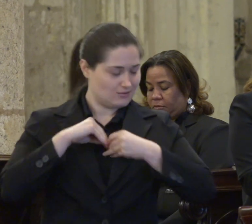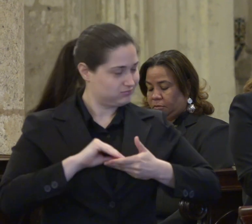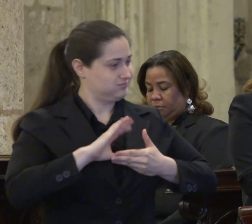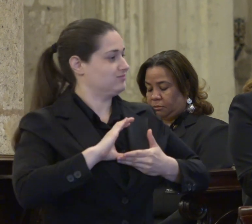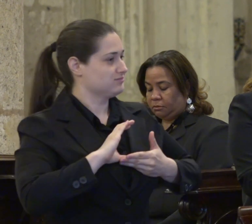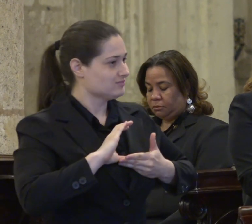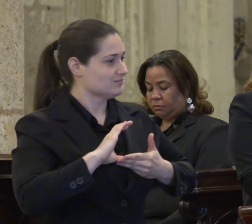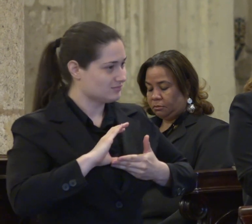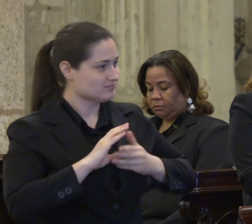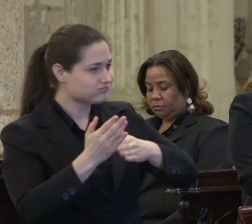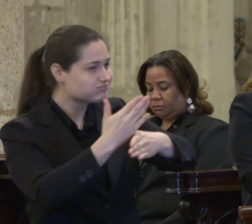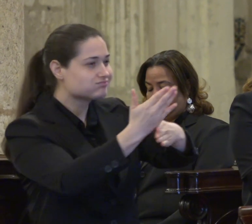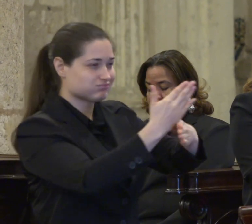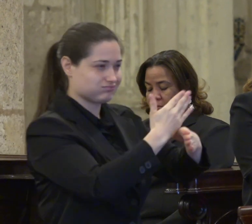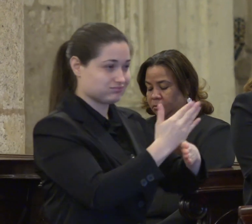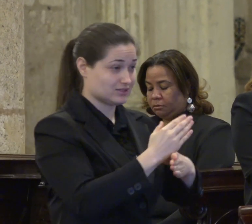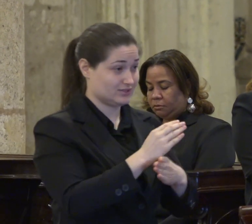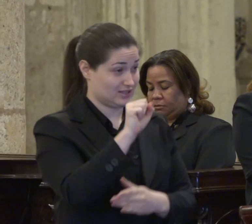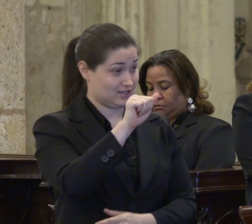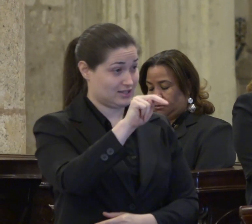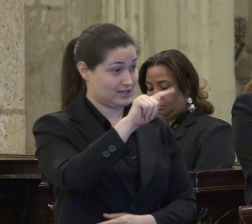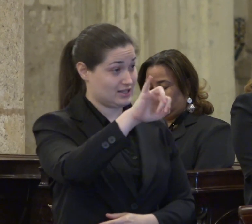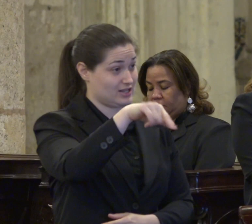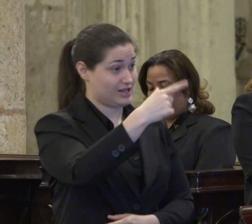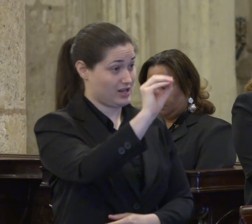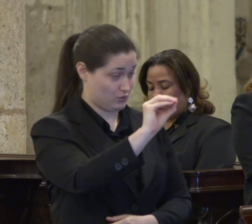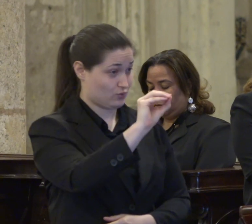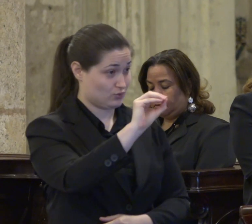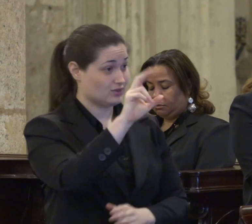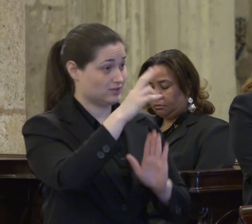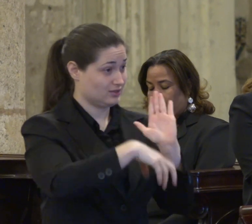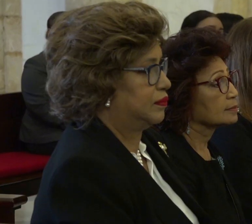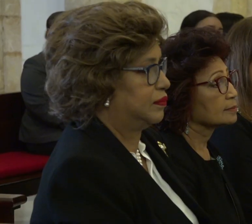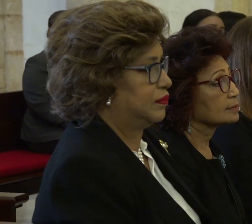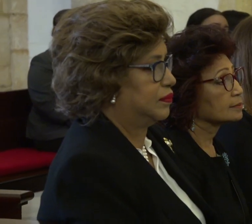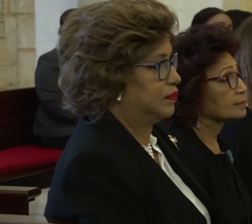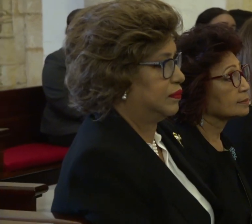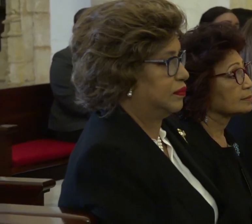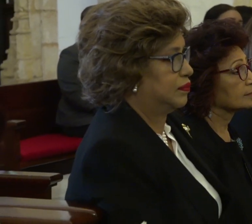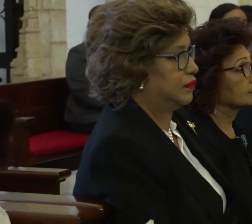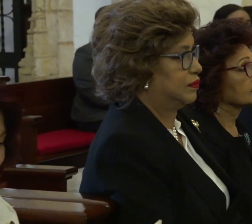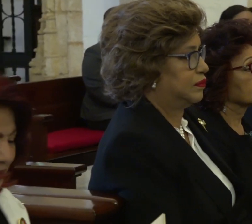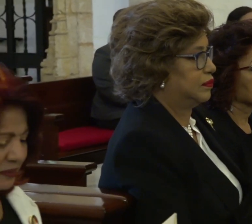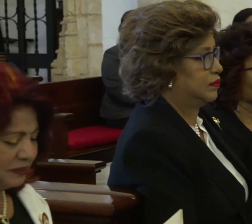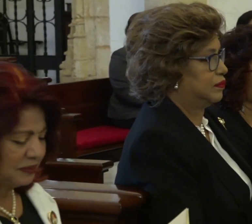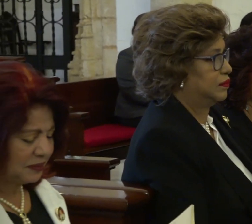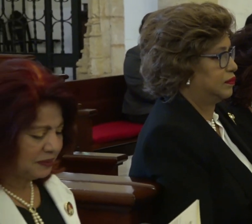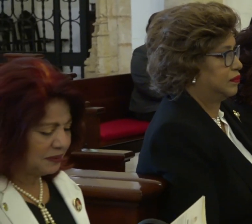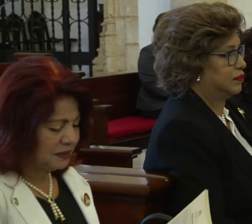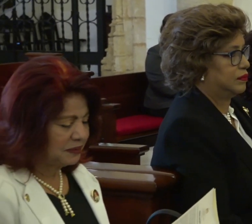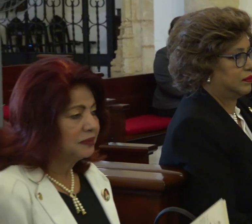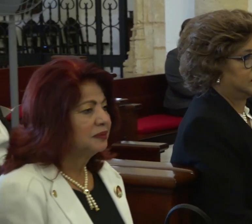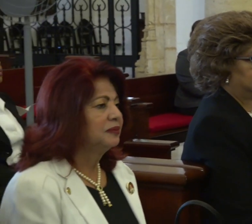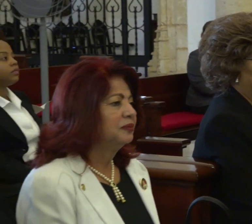esas sabias palabras de Santiago 3.18 y el fruto de la justicia se siembra